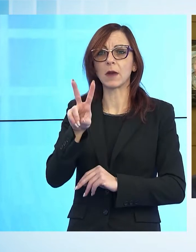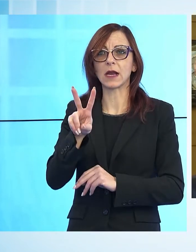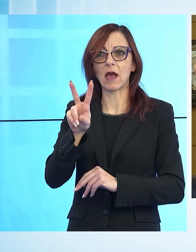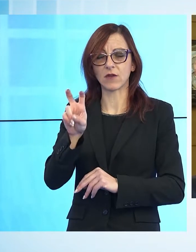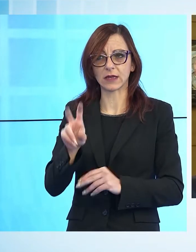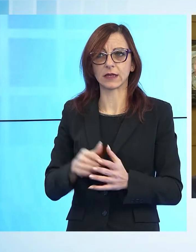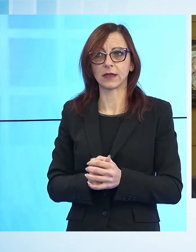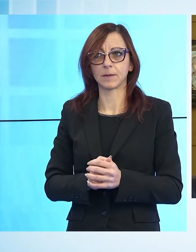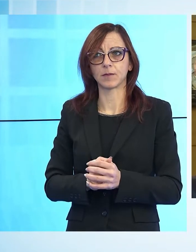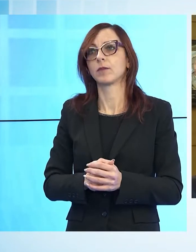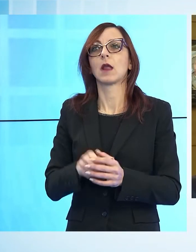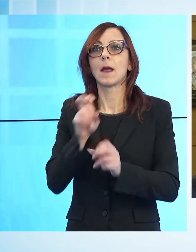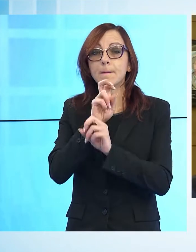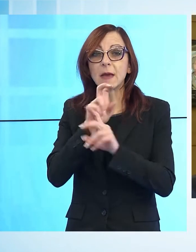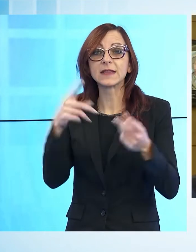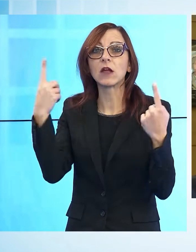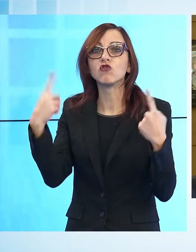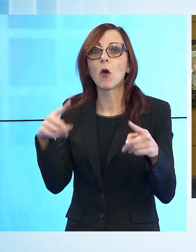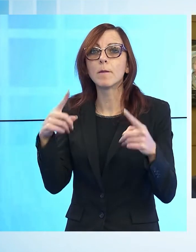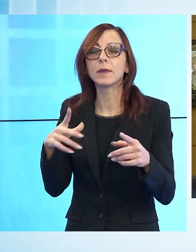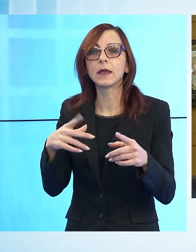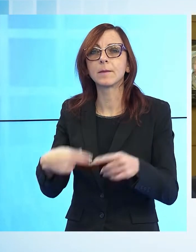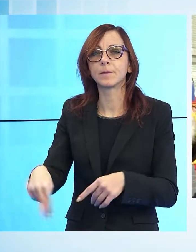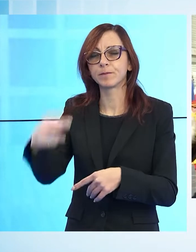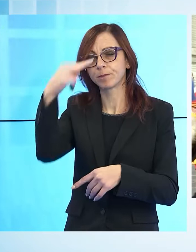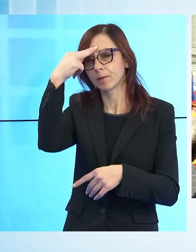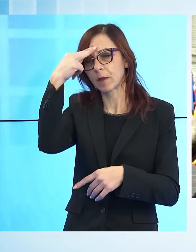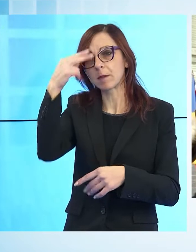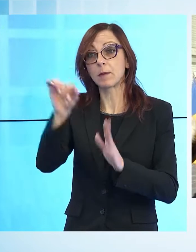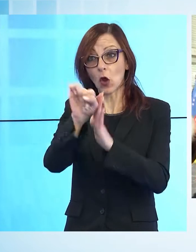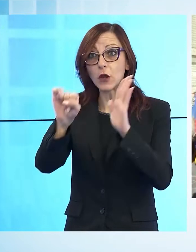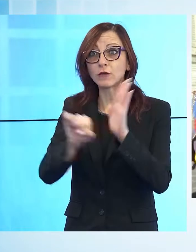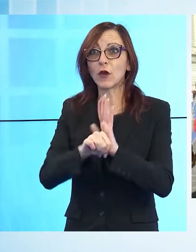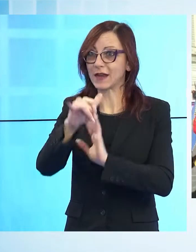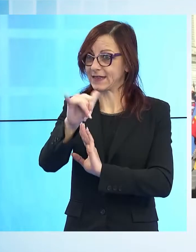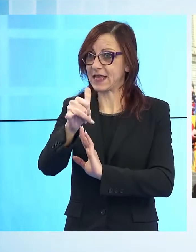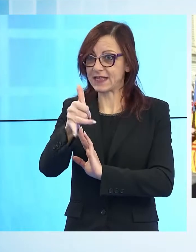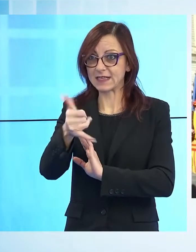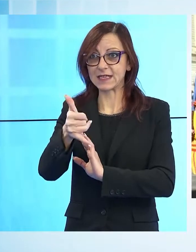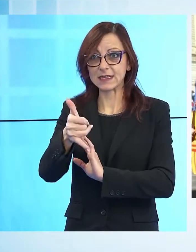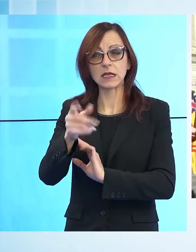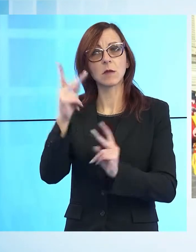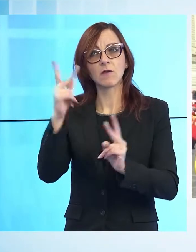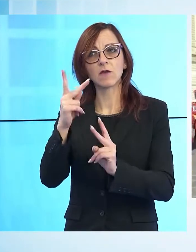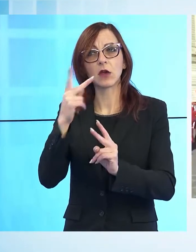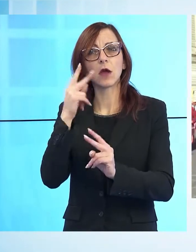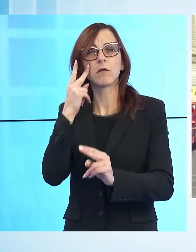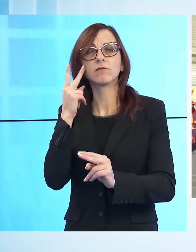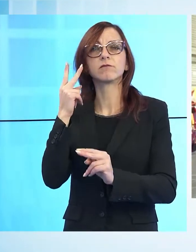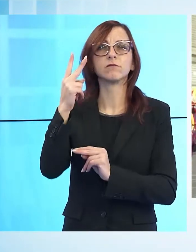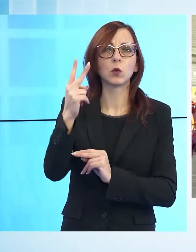all'insegna di questo messaggio che è di rievocazione storica, sì, ma soprattutto è di proiezione verso il futuro.